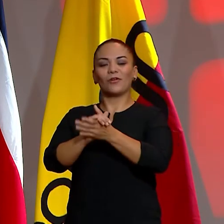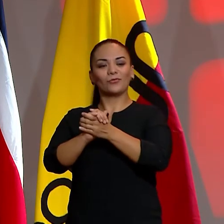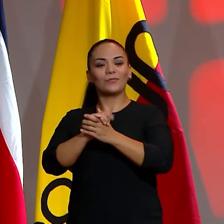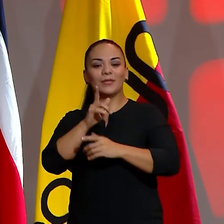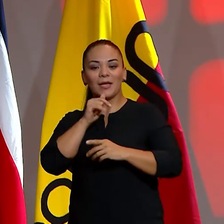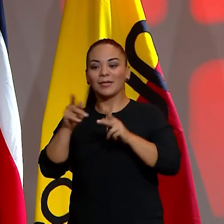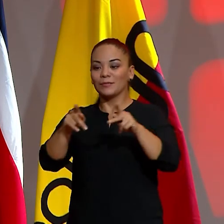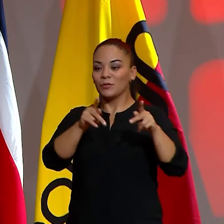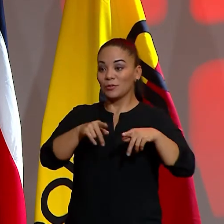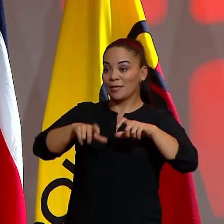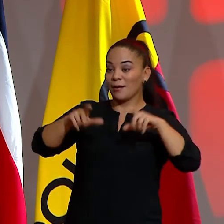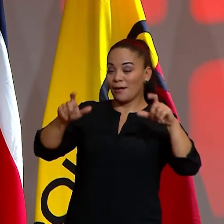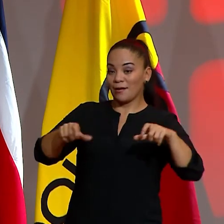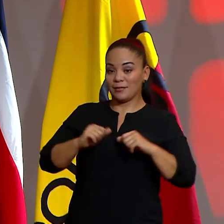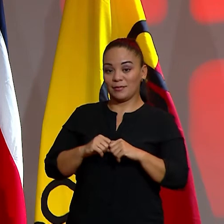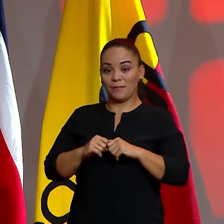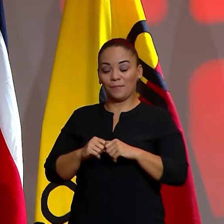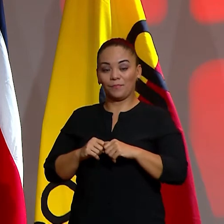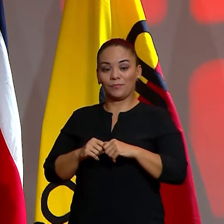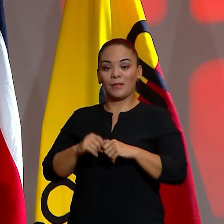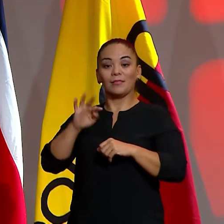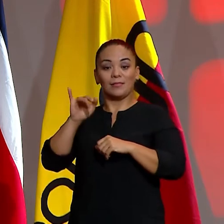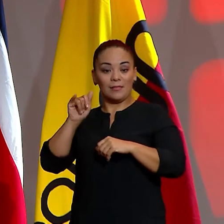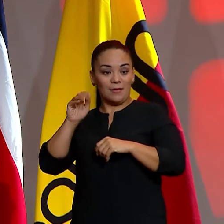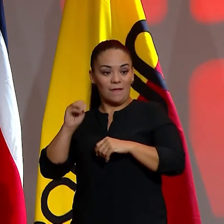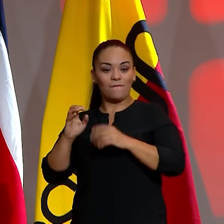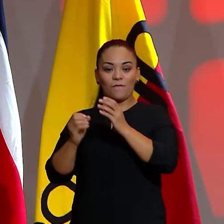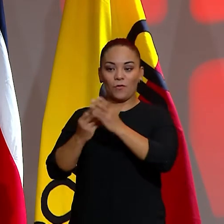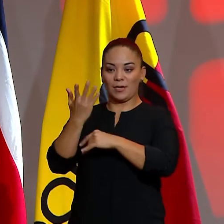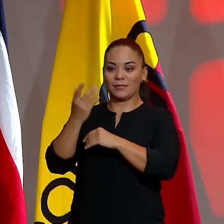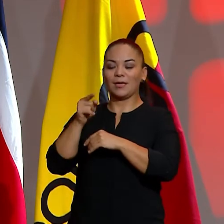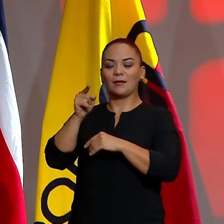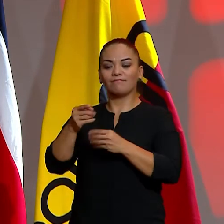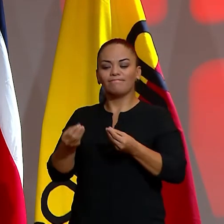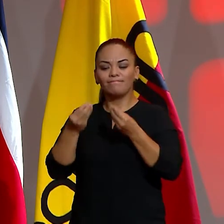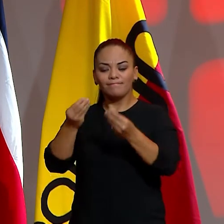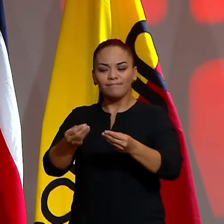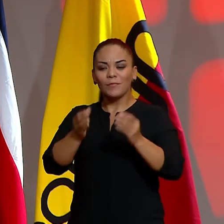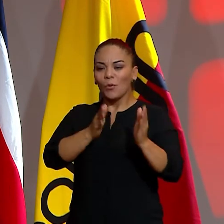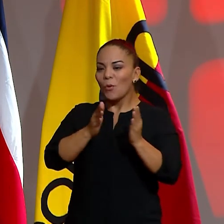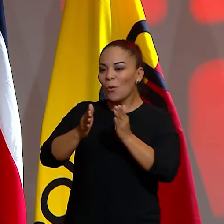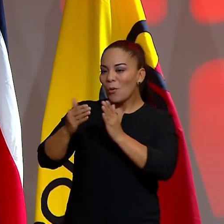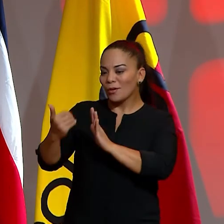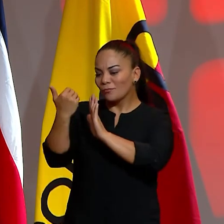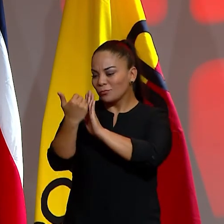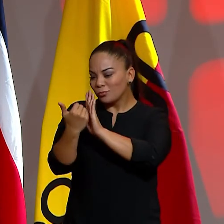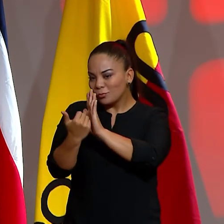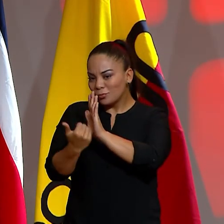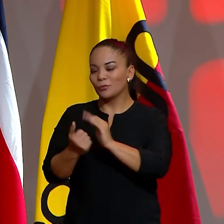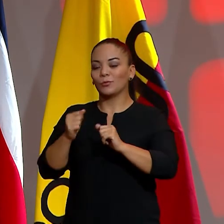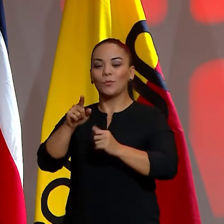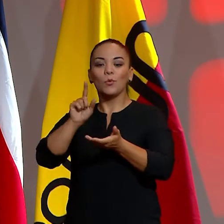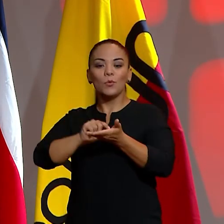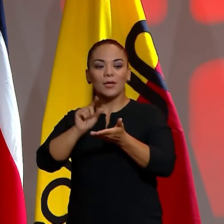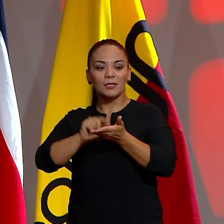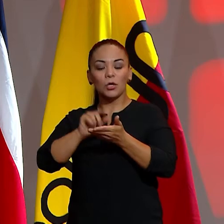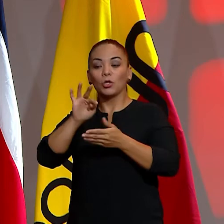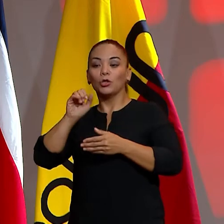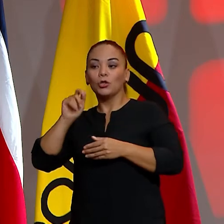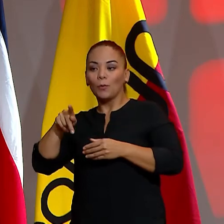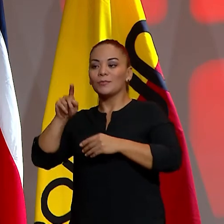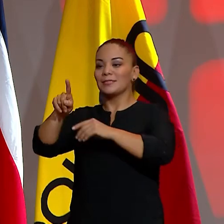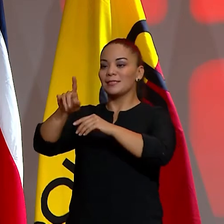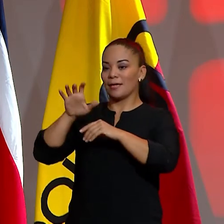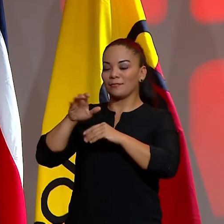cancha durante la centuria del Team Florense, que son consignados en orden cronológico con esta publicación, el top 100